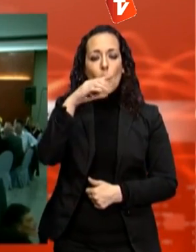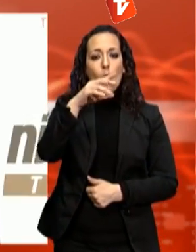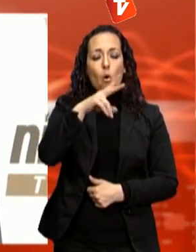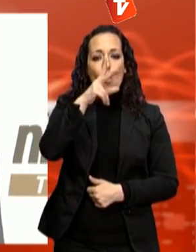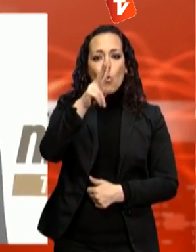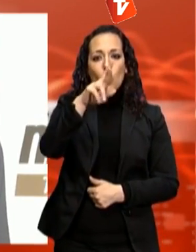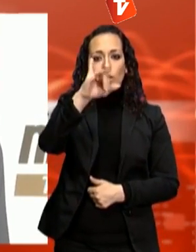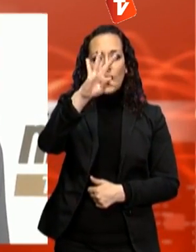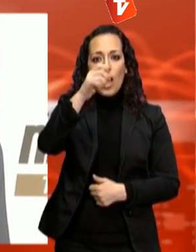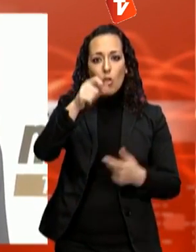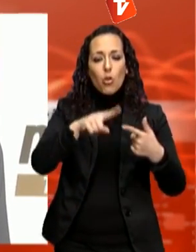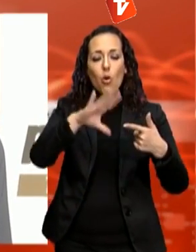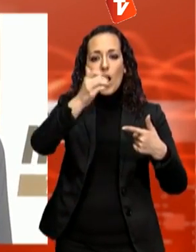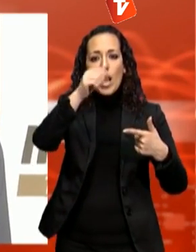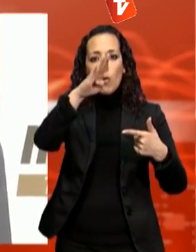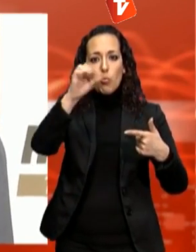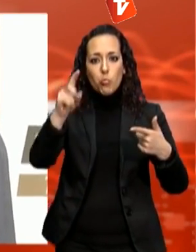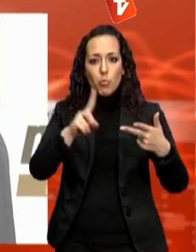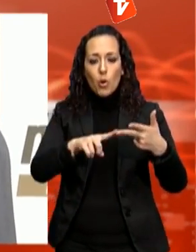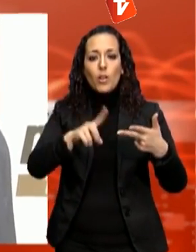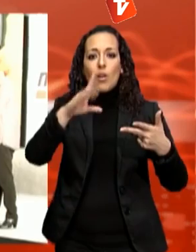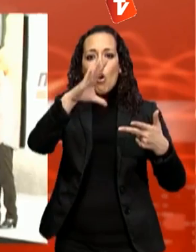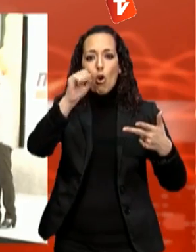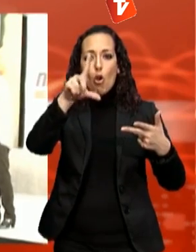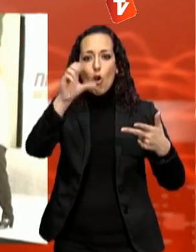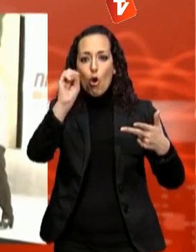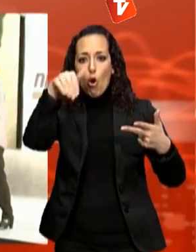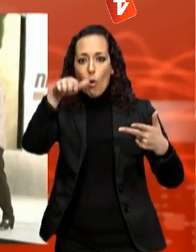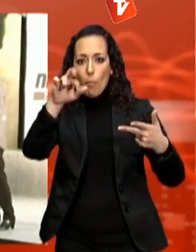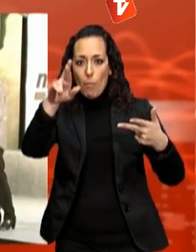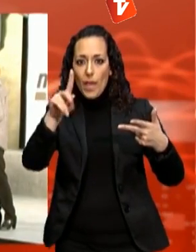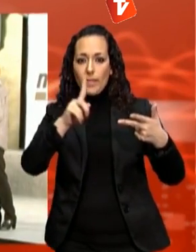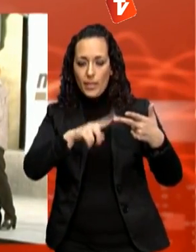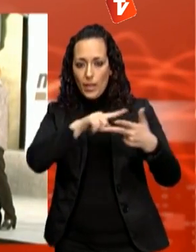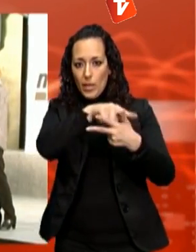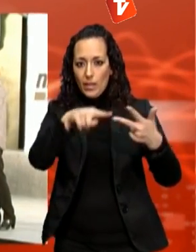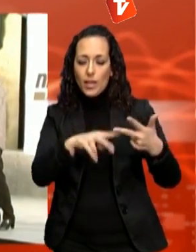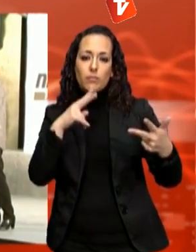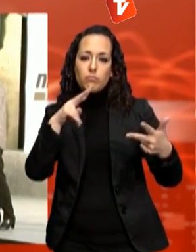Capó i el desaparegut Josep Colomer, expresident del Club Deportiu Terrassa i Olímpic d'Hockey.